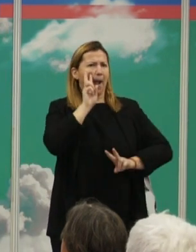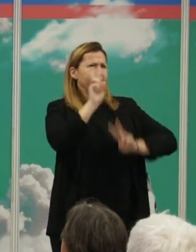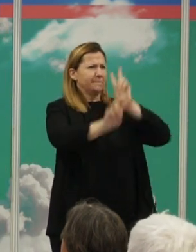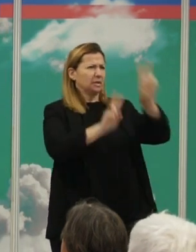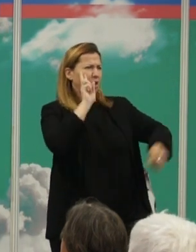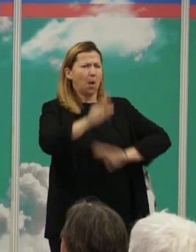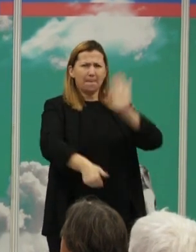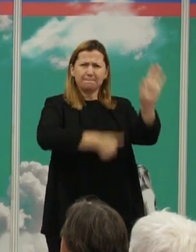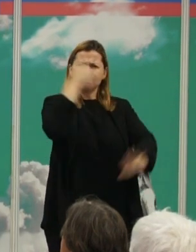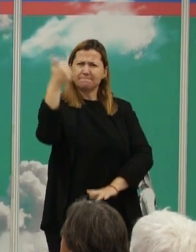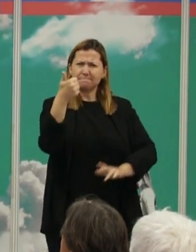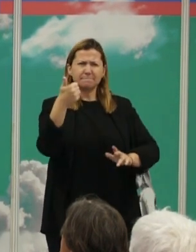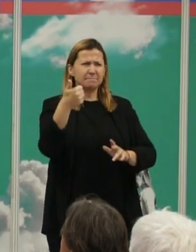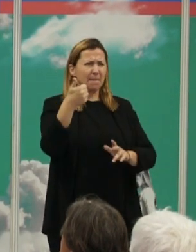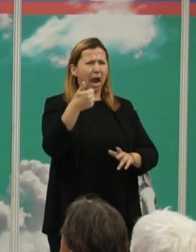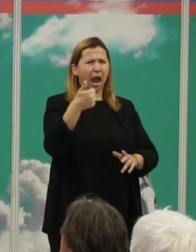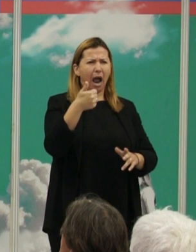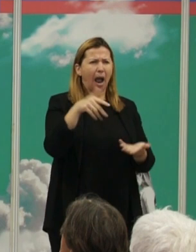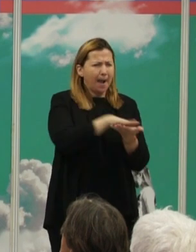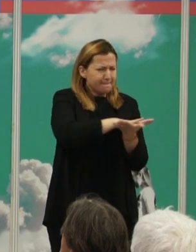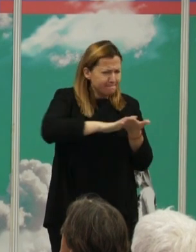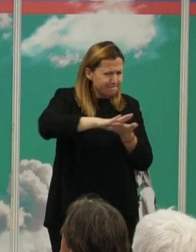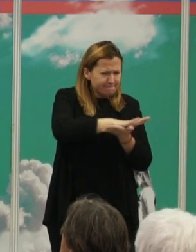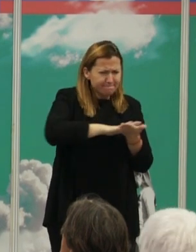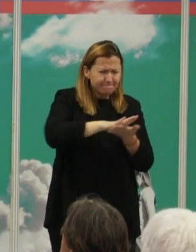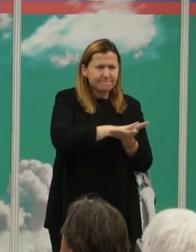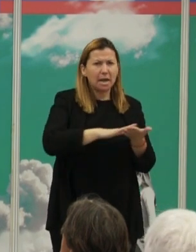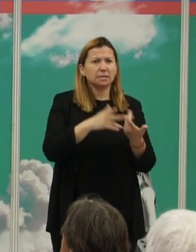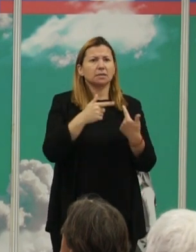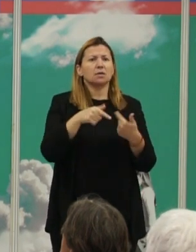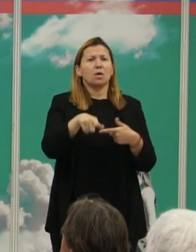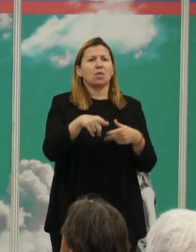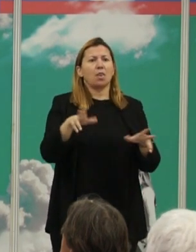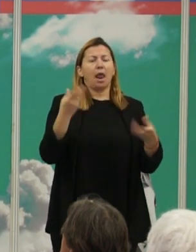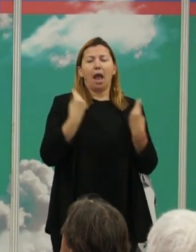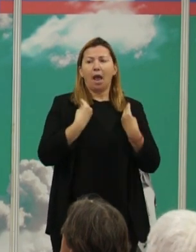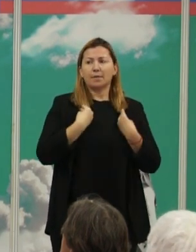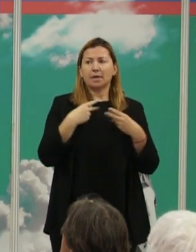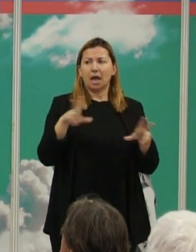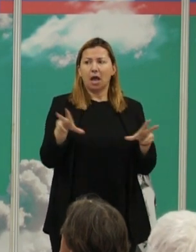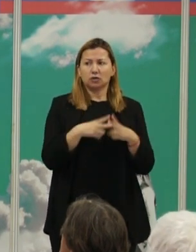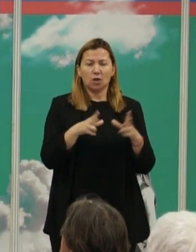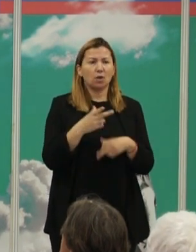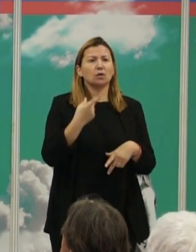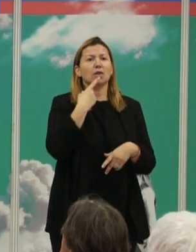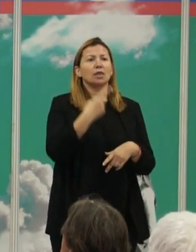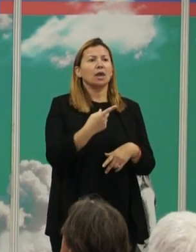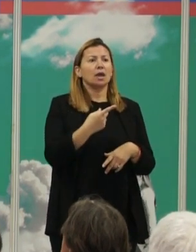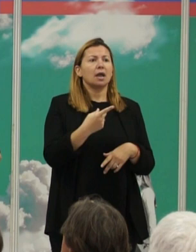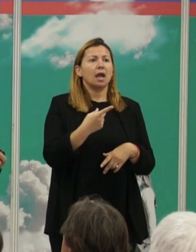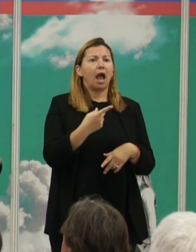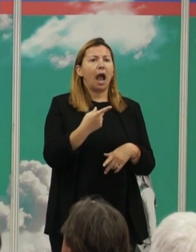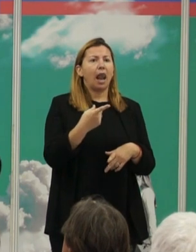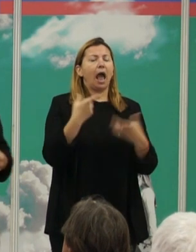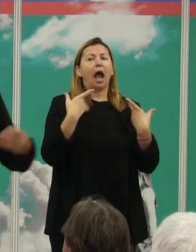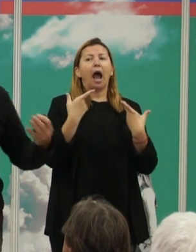más primitiva de la violencia en el ser humano. Y que el paso a la vida social, y cuando Hobbes se refiere a la vida social, se refiere a la vida en forma